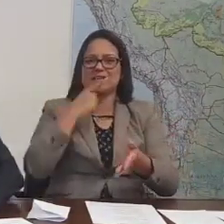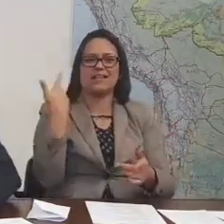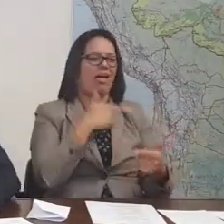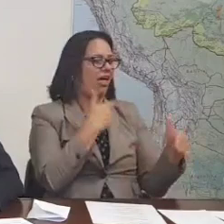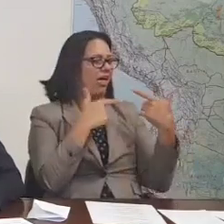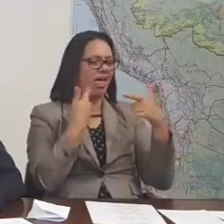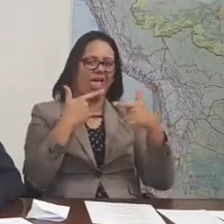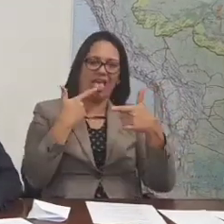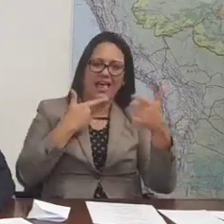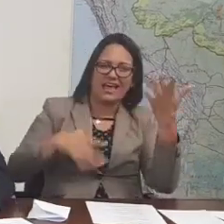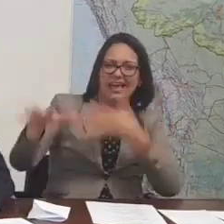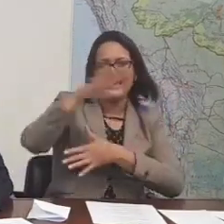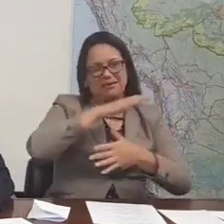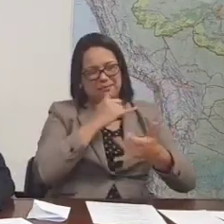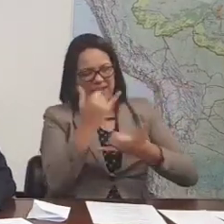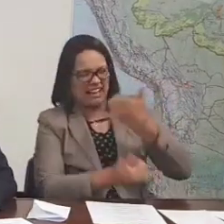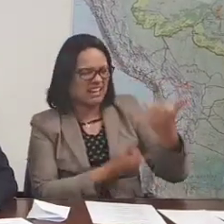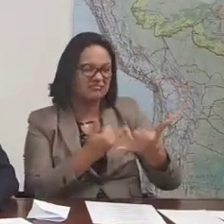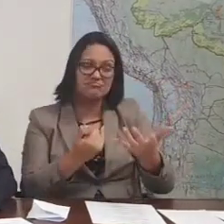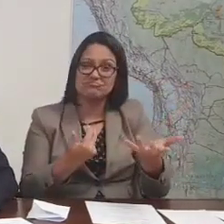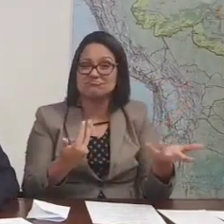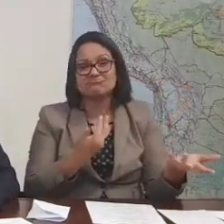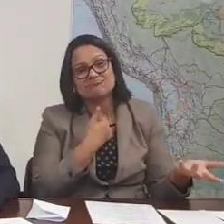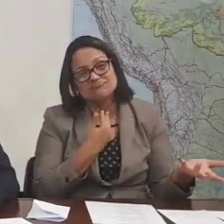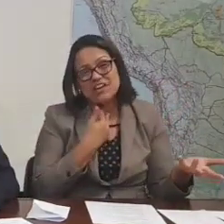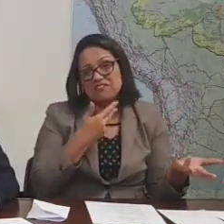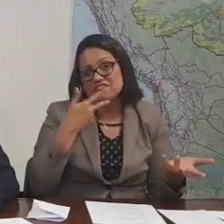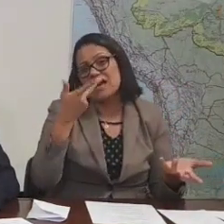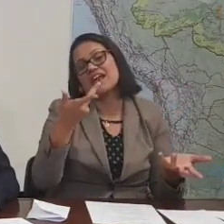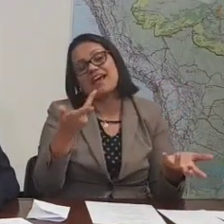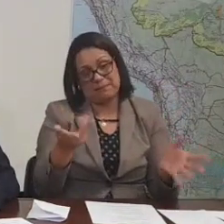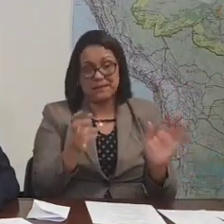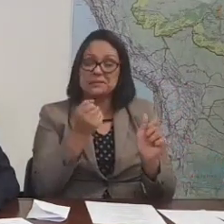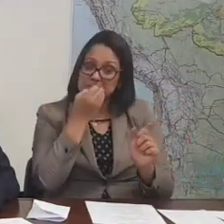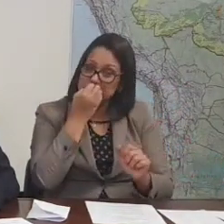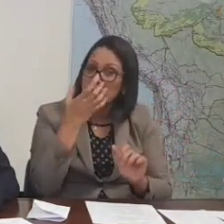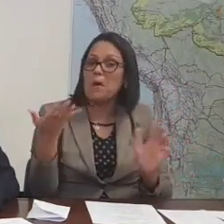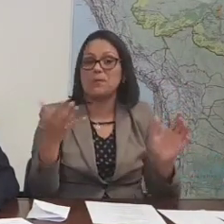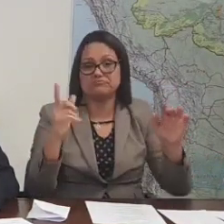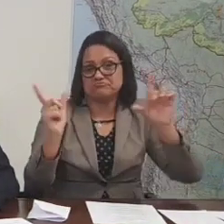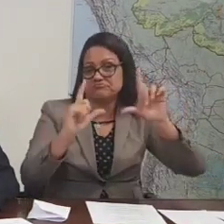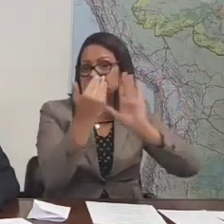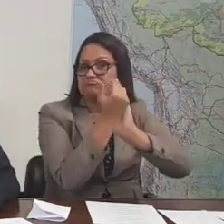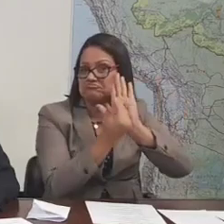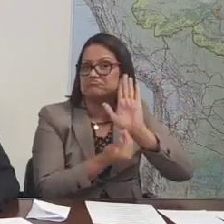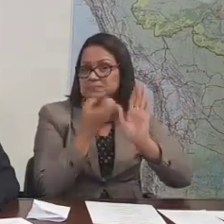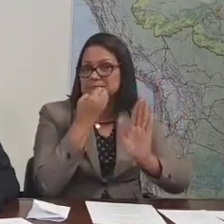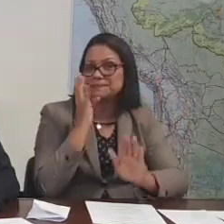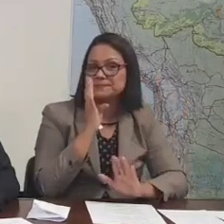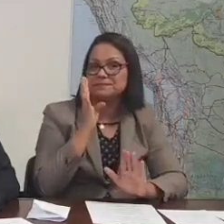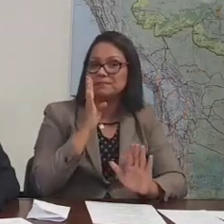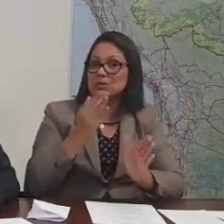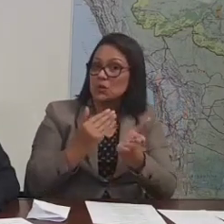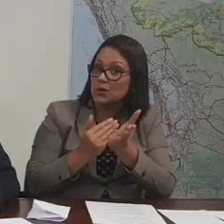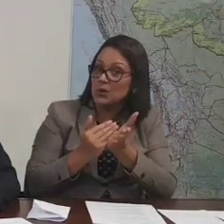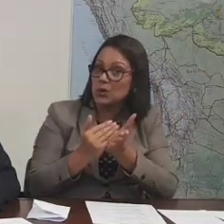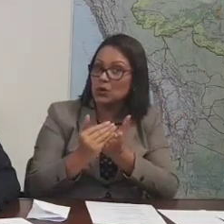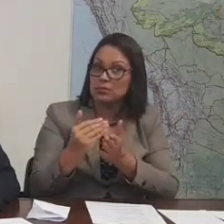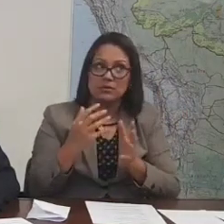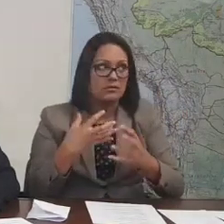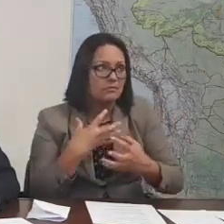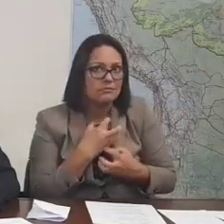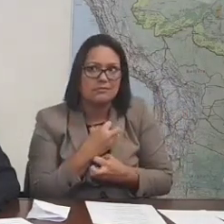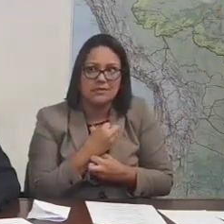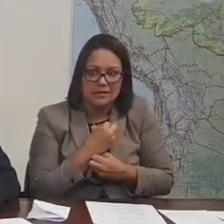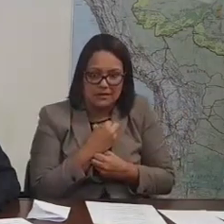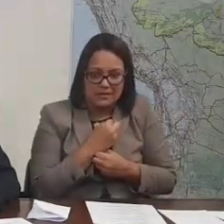dar voadora no pescoço do vento, falar com as coisas. Mas foi bacana. O começo começou um pouco tenso,